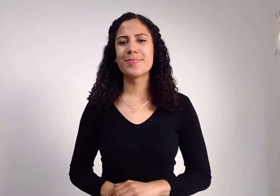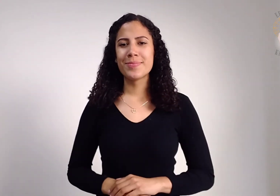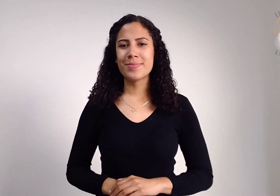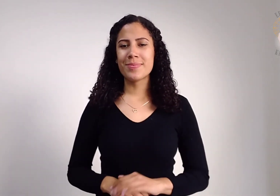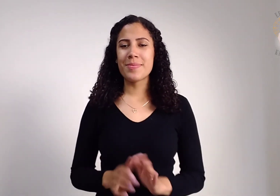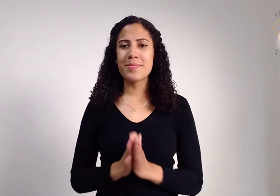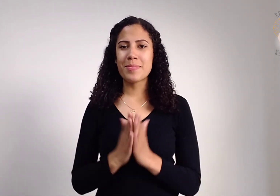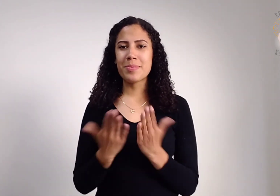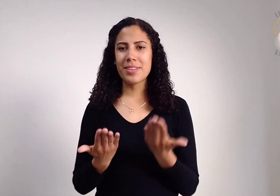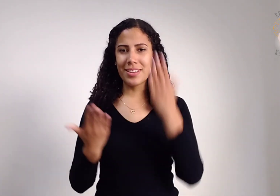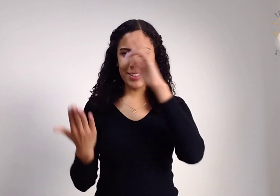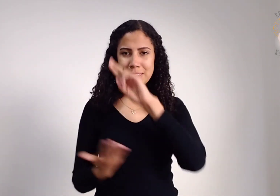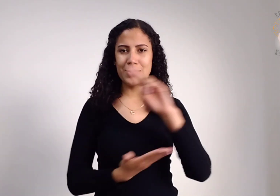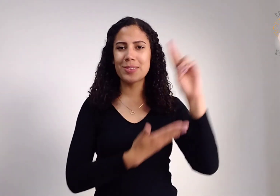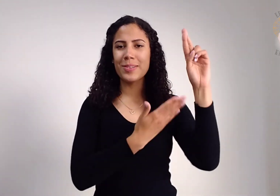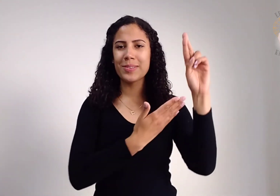Palavra do Senhor